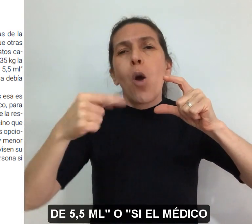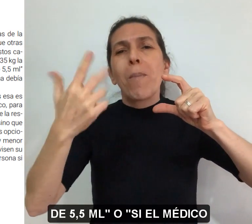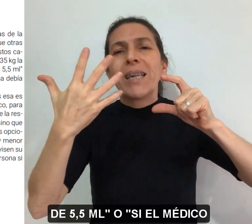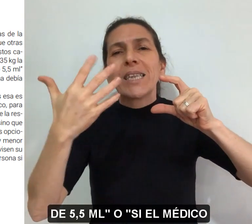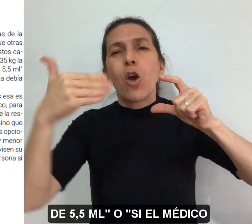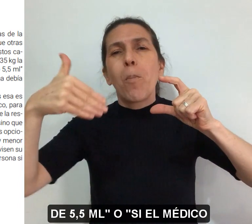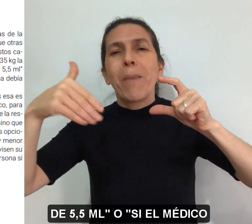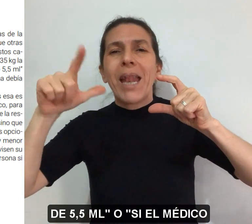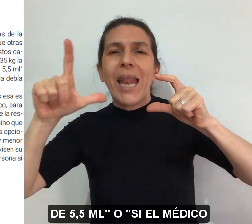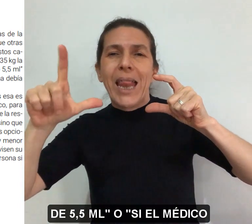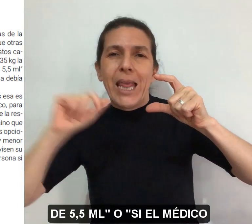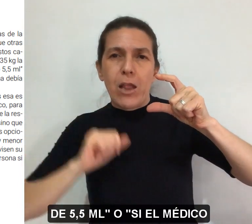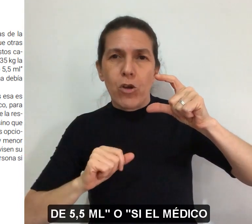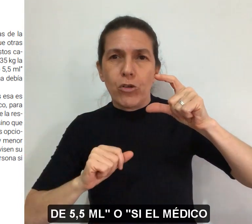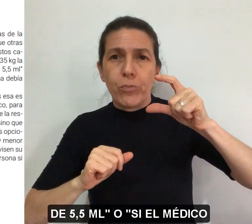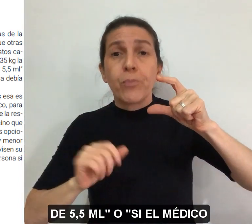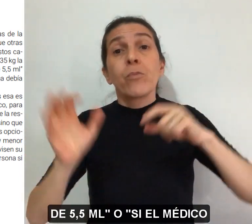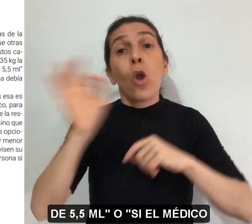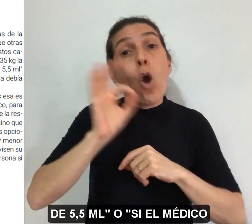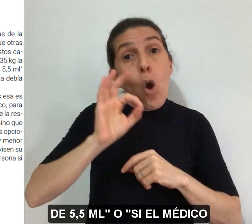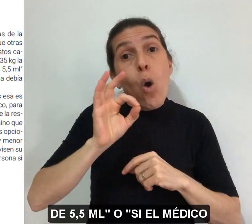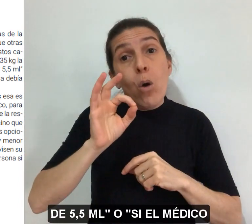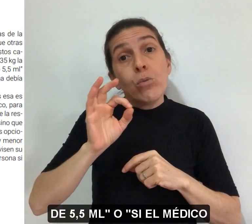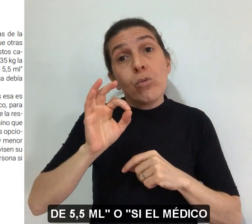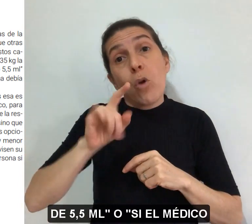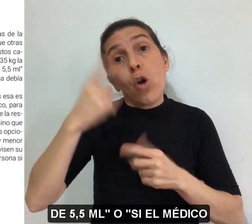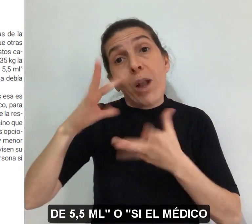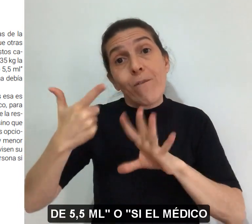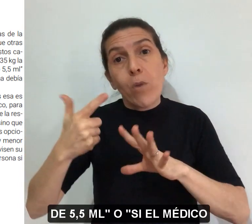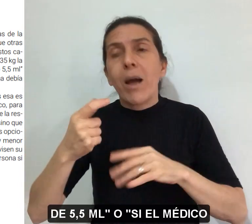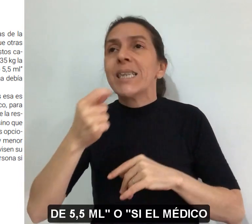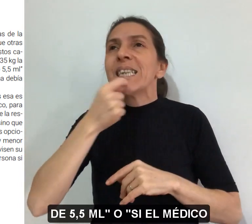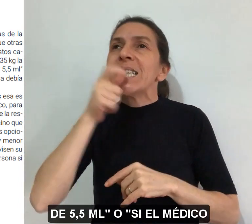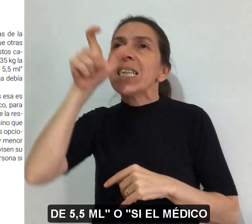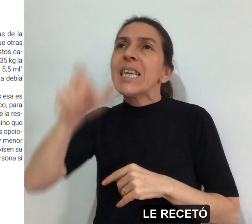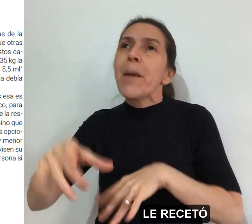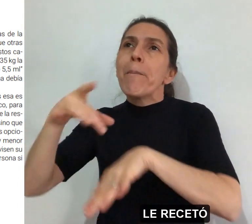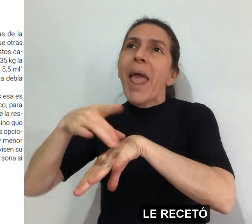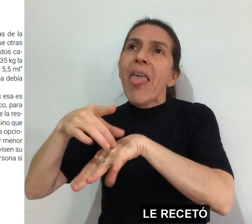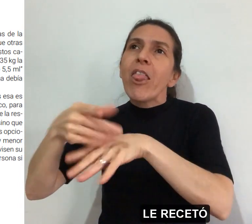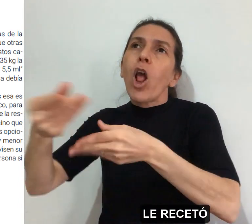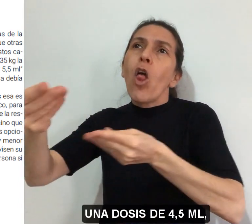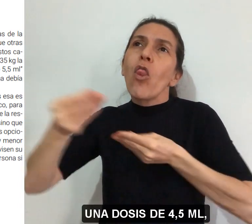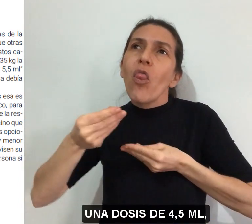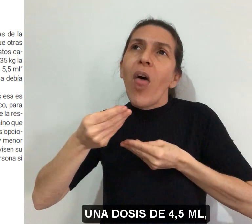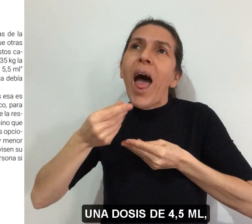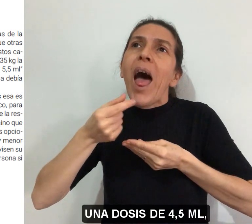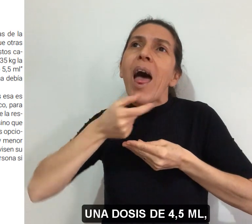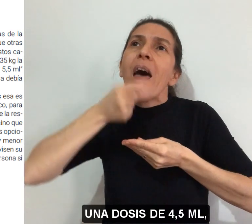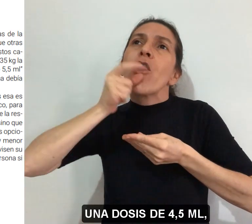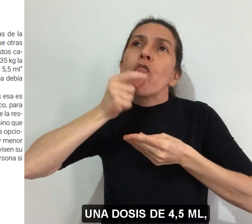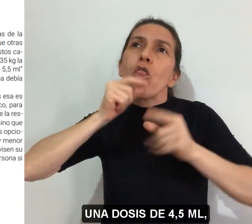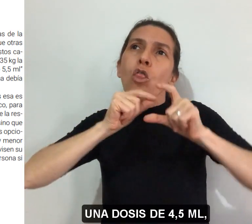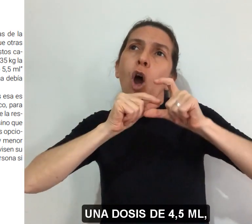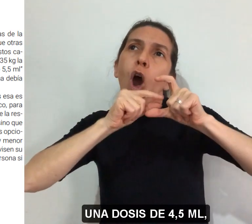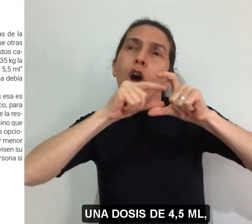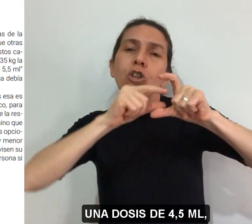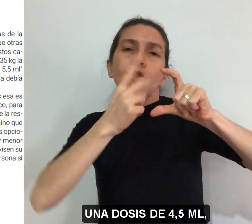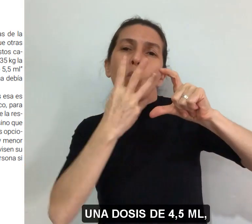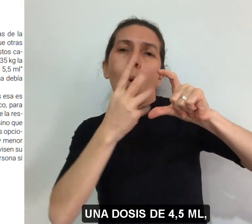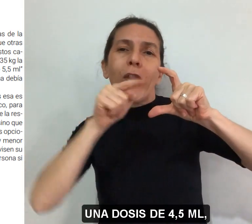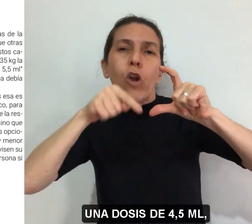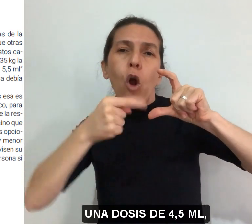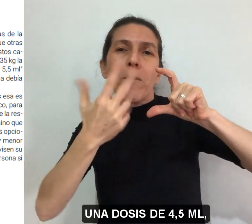,5 mililitros o si el médico le recetó una dosis de 4